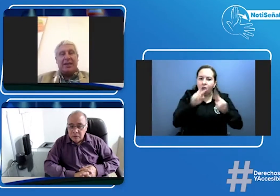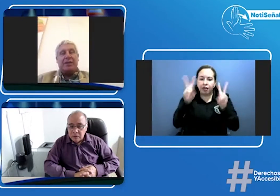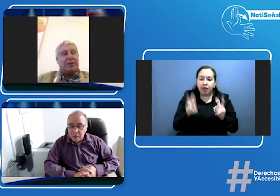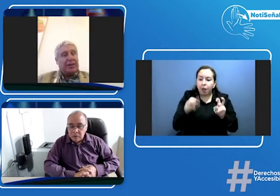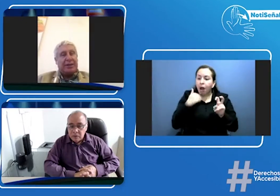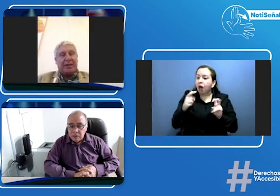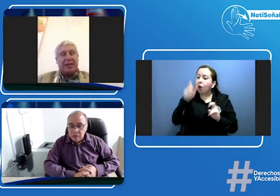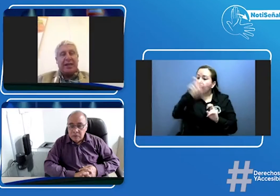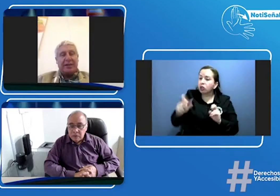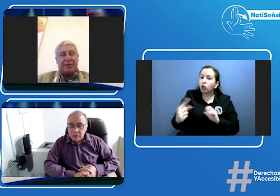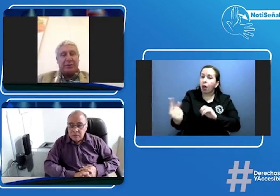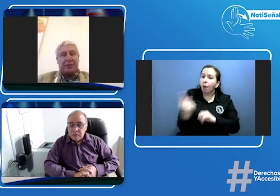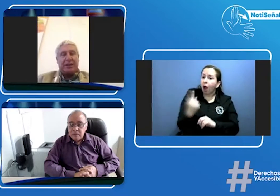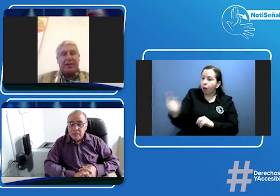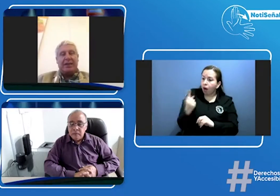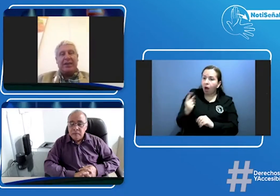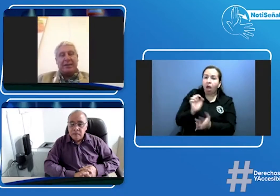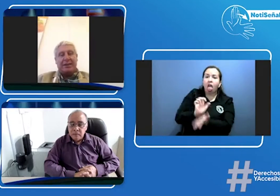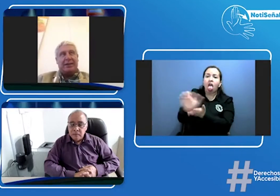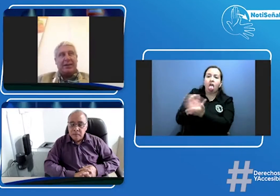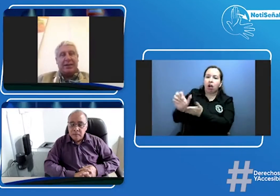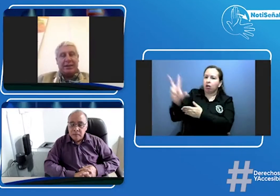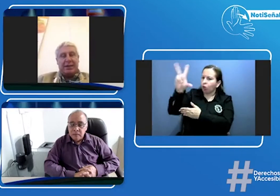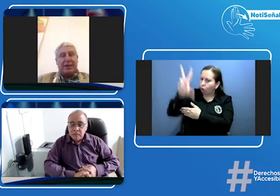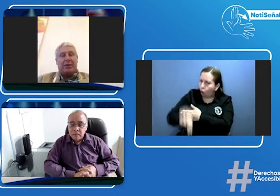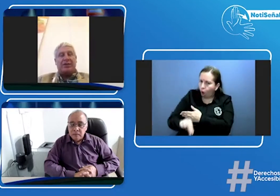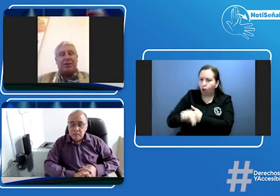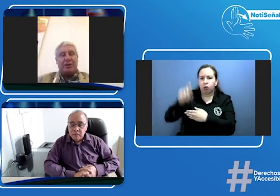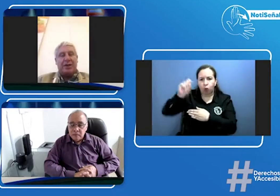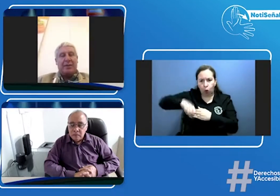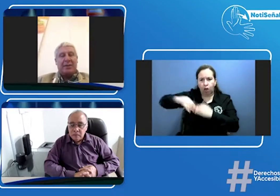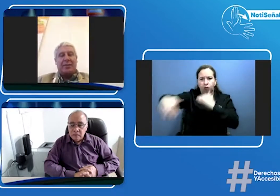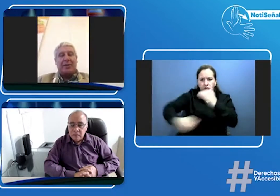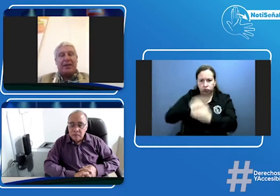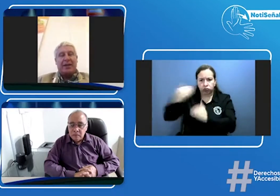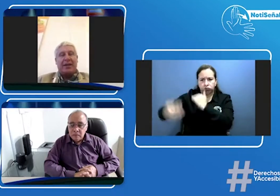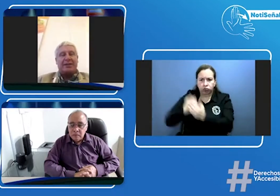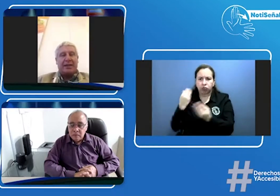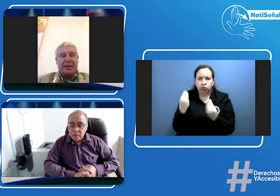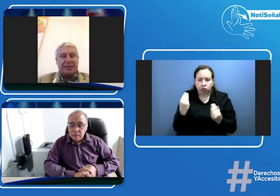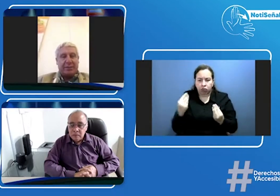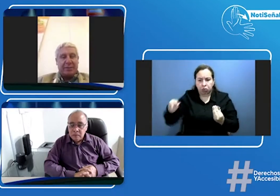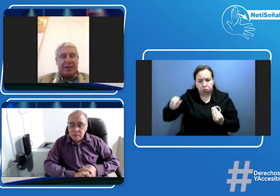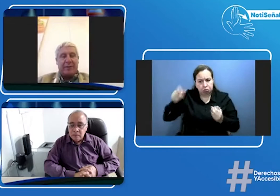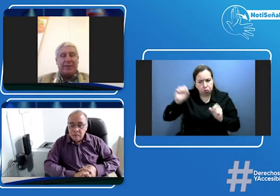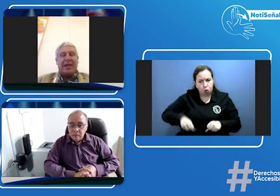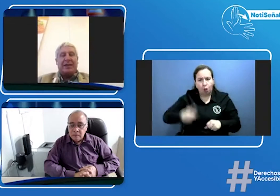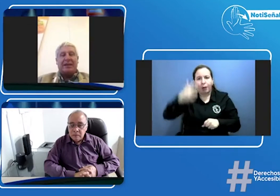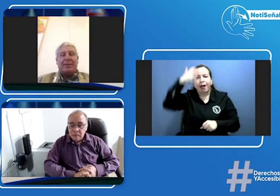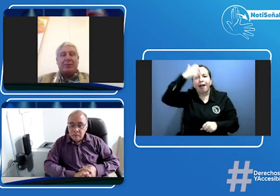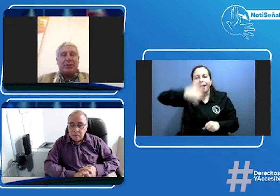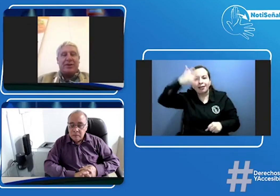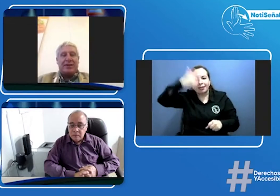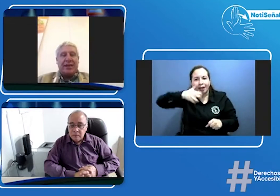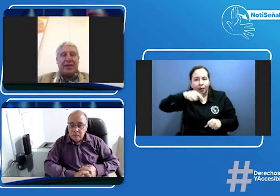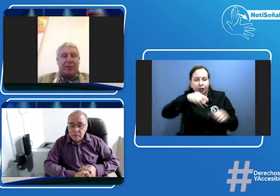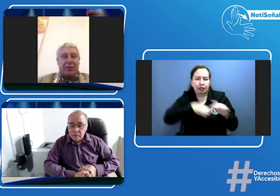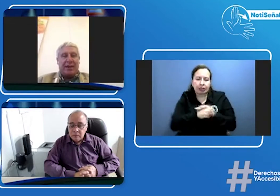que tienen la dificultad de la audición para poder acceder al examen médico desde el punto de vista de la norma